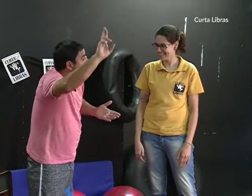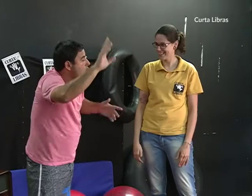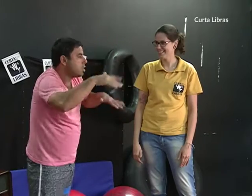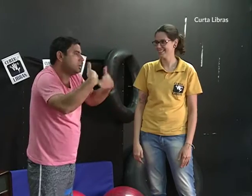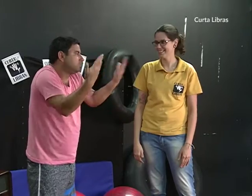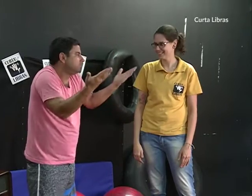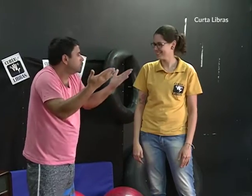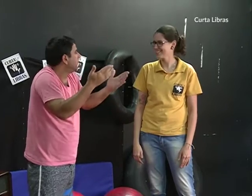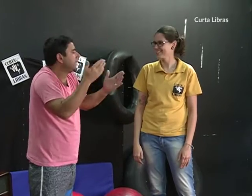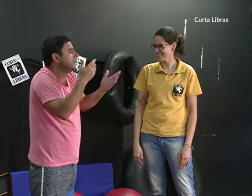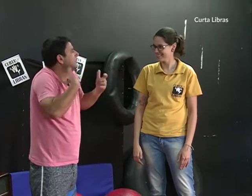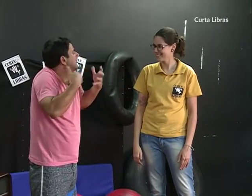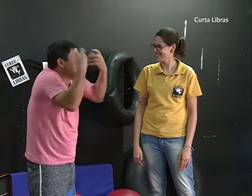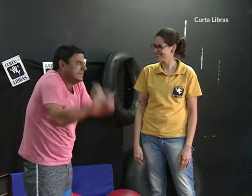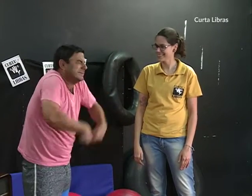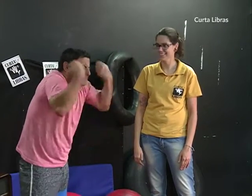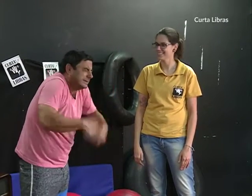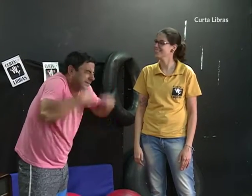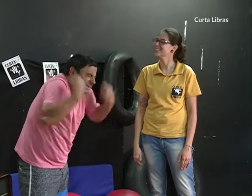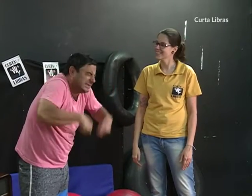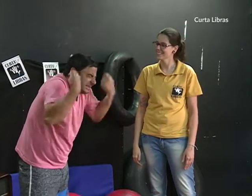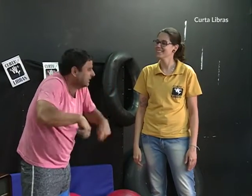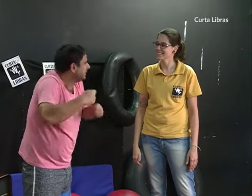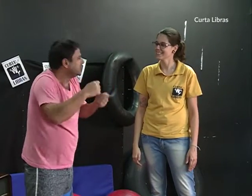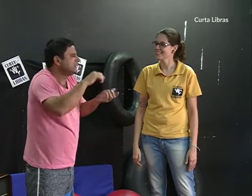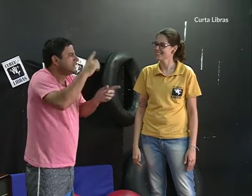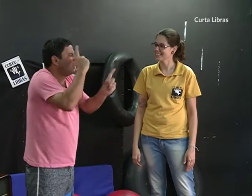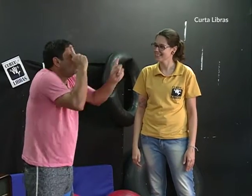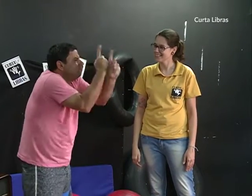aprendizado, quero chamar outras pessoas surdas.